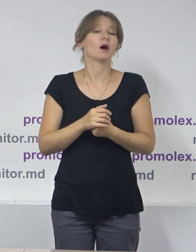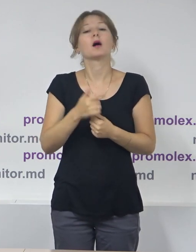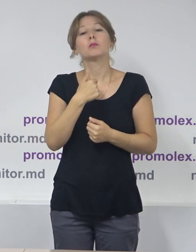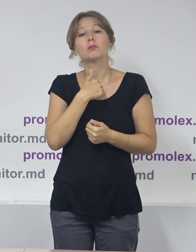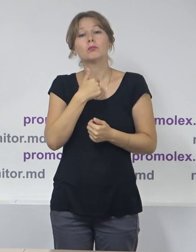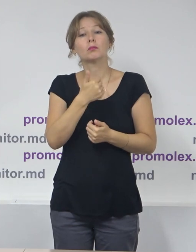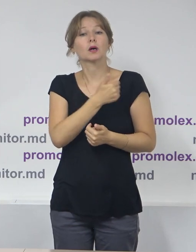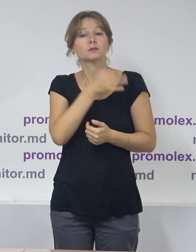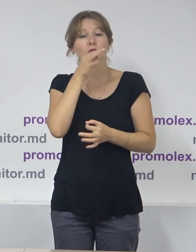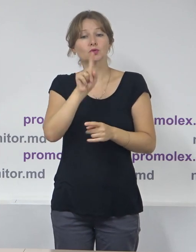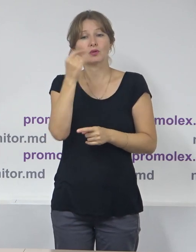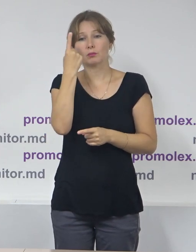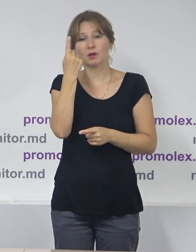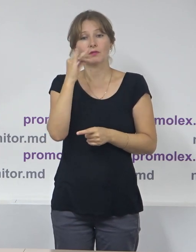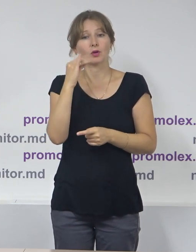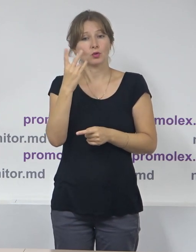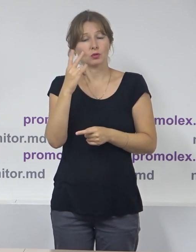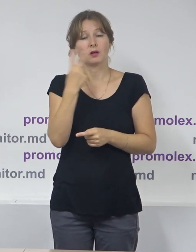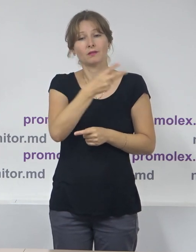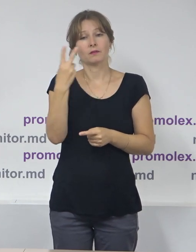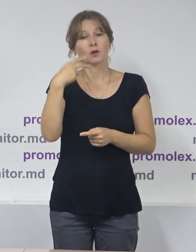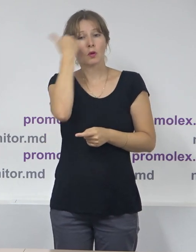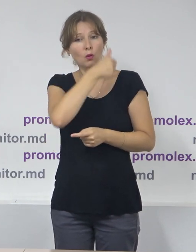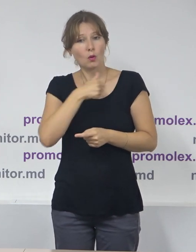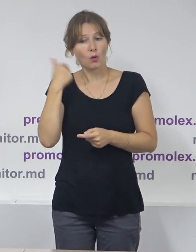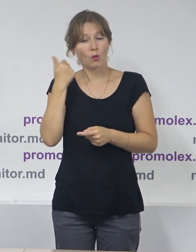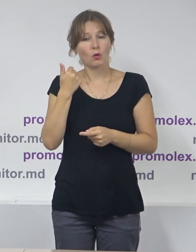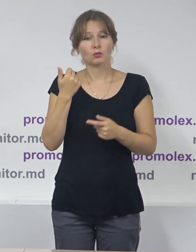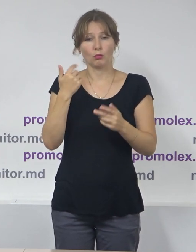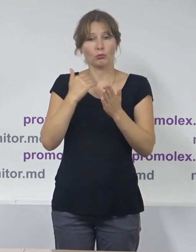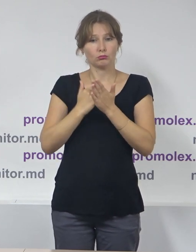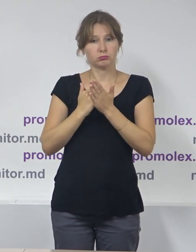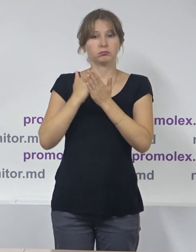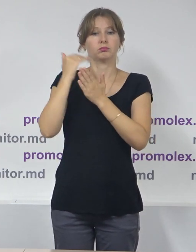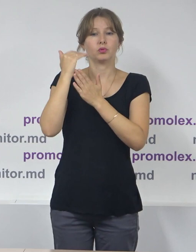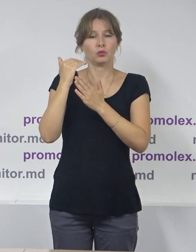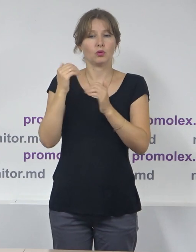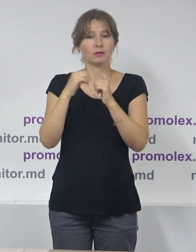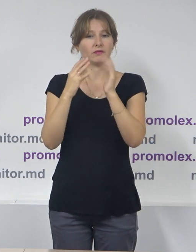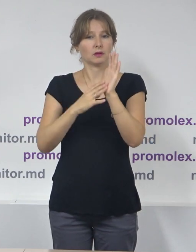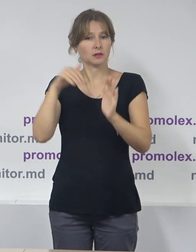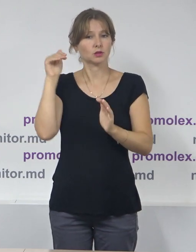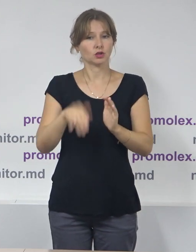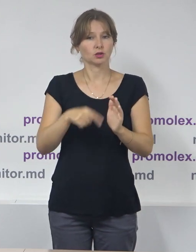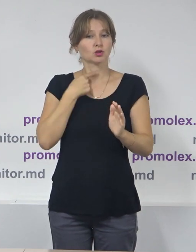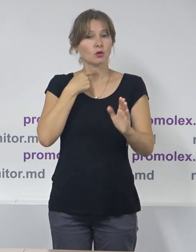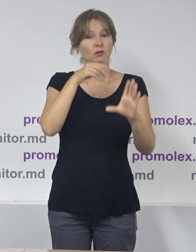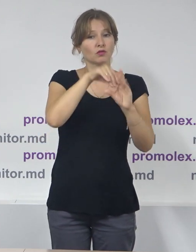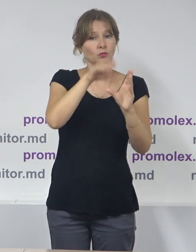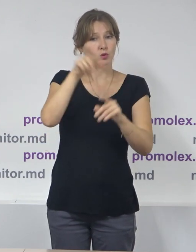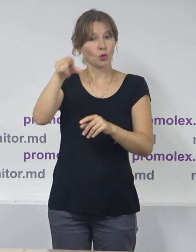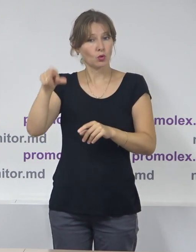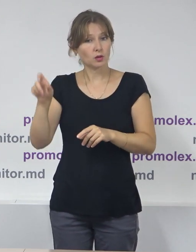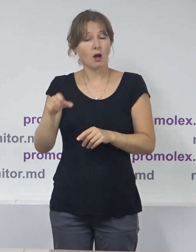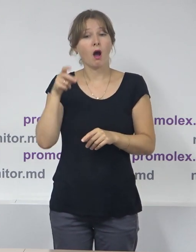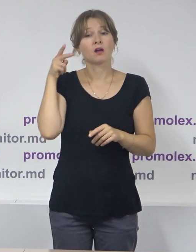raportat la 1 iunie 2022, vedem o creștere de peste 19.000 de legători astăzi, iar față de 2019